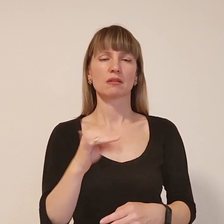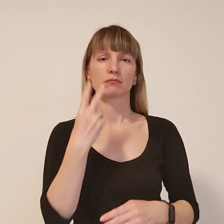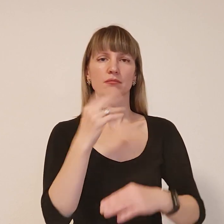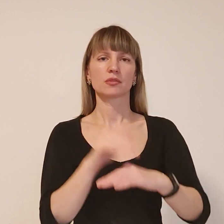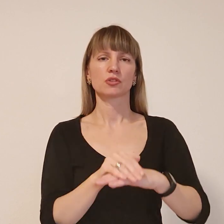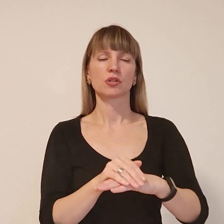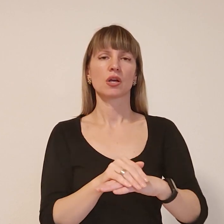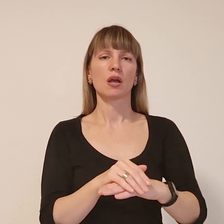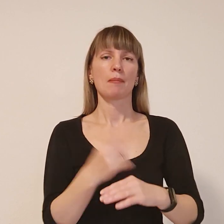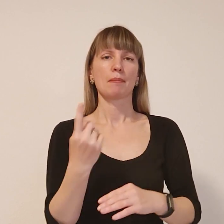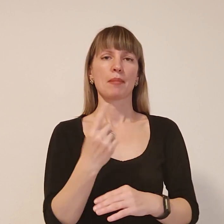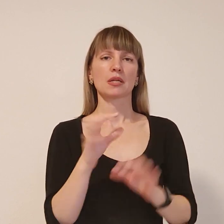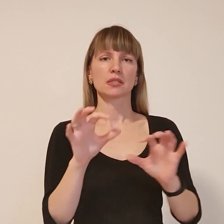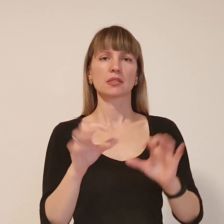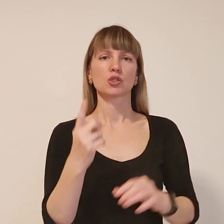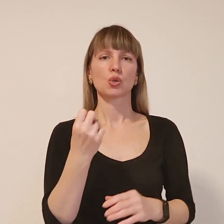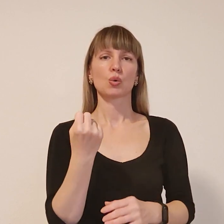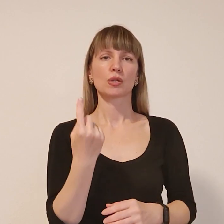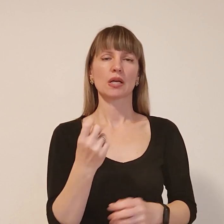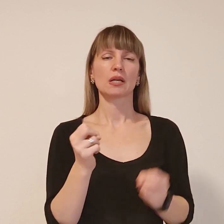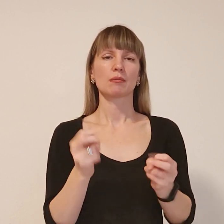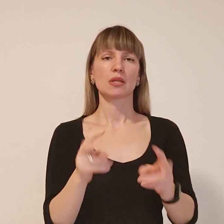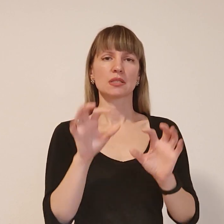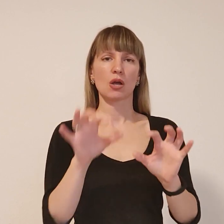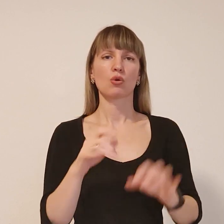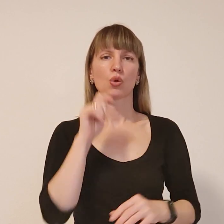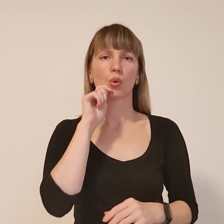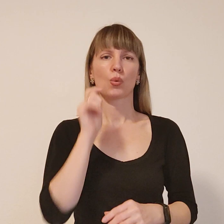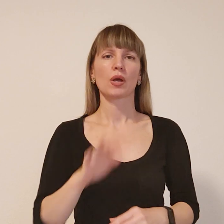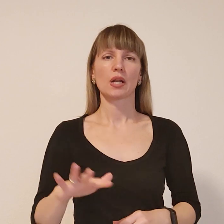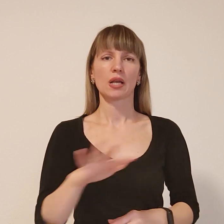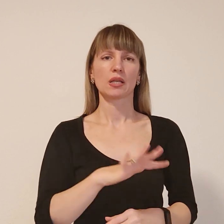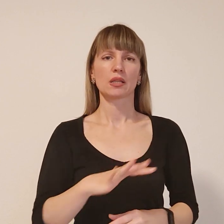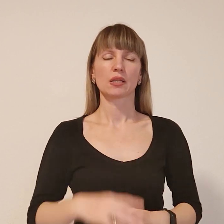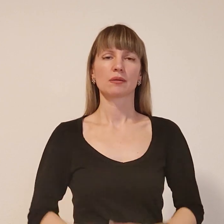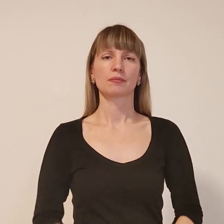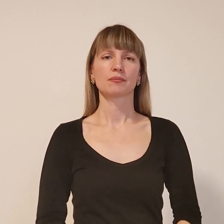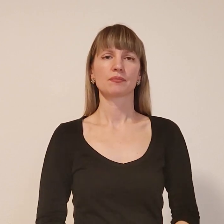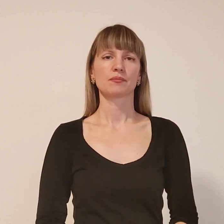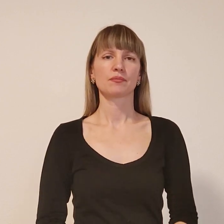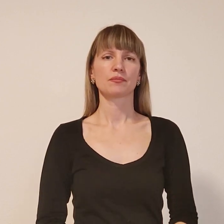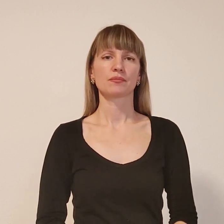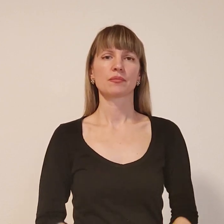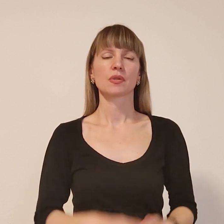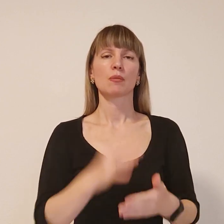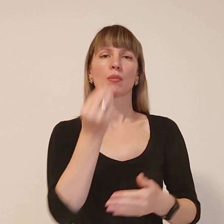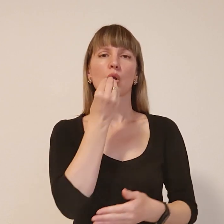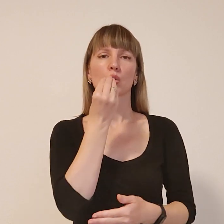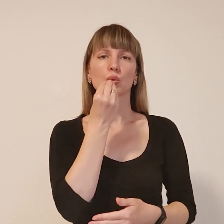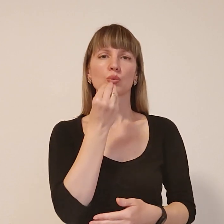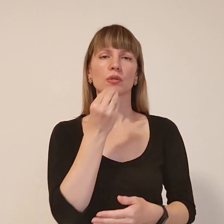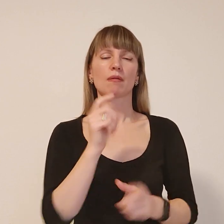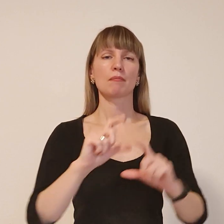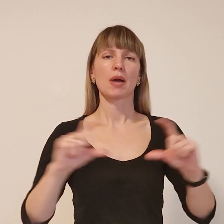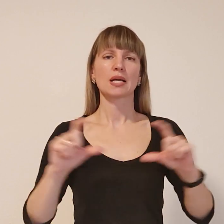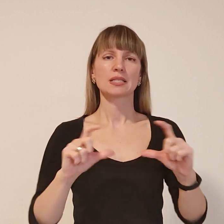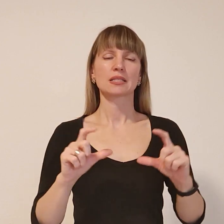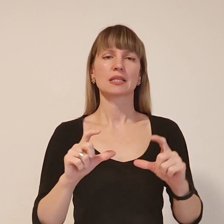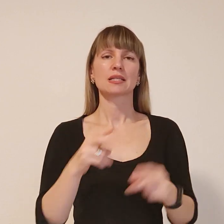першої статті 111 Кримінального кодексу України. Продукти харчування у магазинах закінчуються,